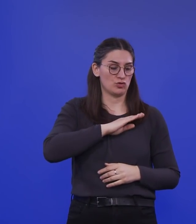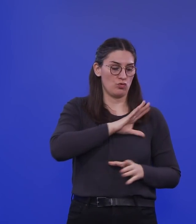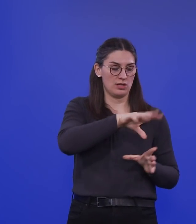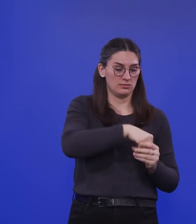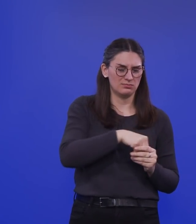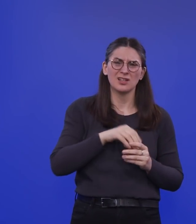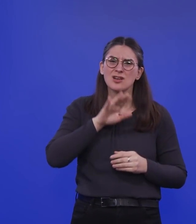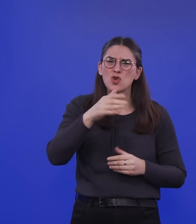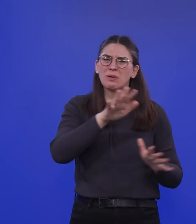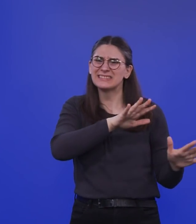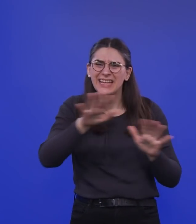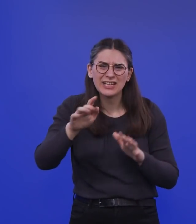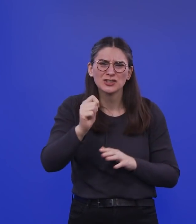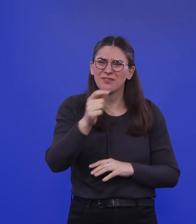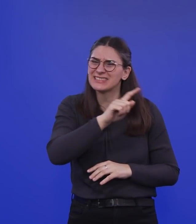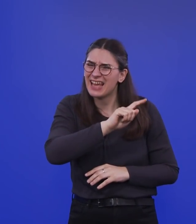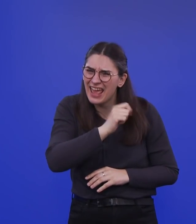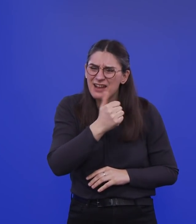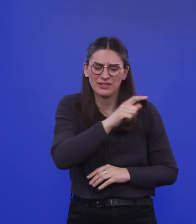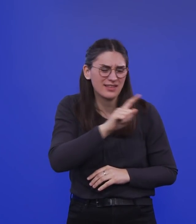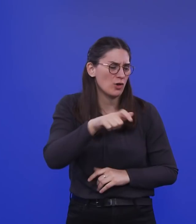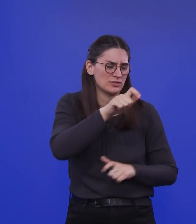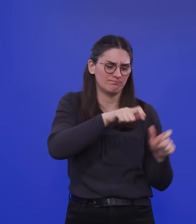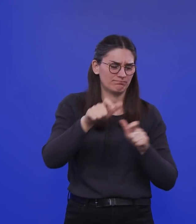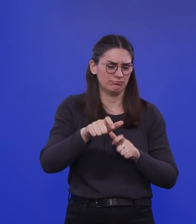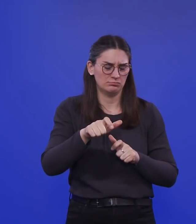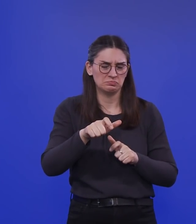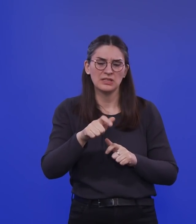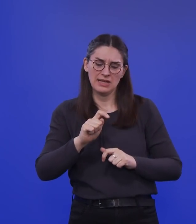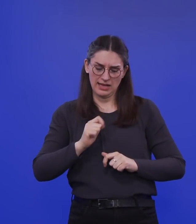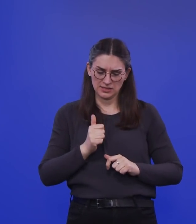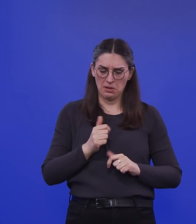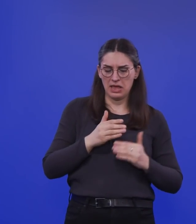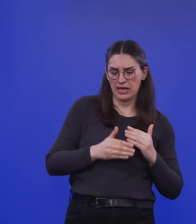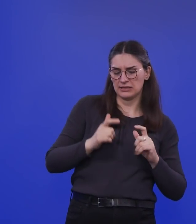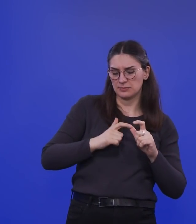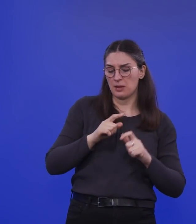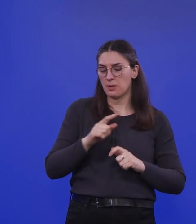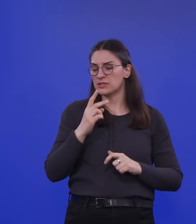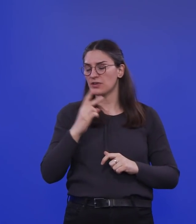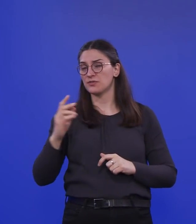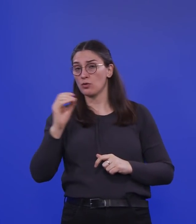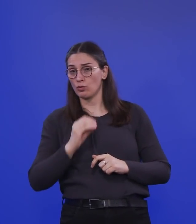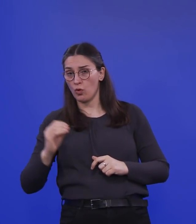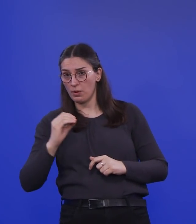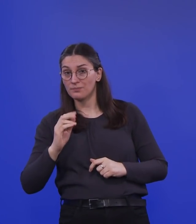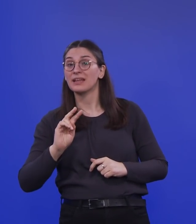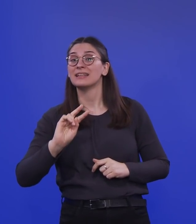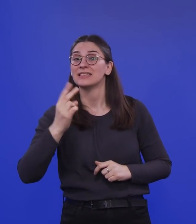10.000, fast 11.000 Teilnehmer. Die erste Runde war Ende September bis 22. Oktober. Und in der zweiten Runde war dann die